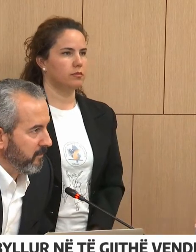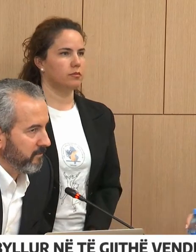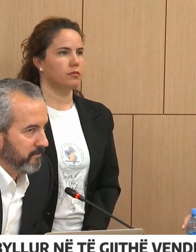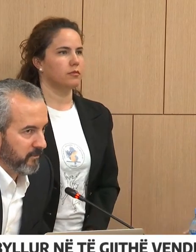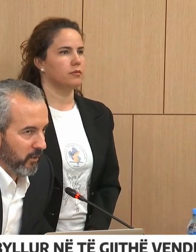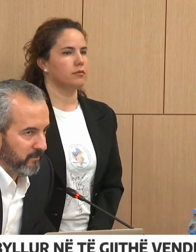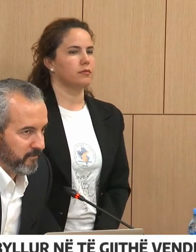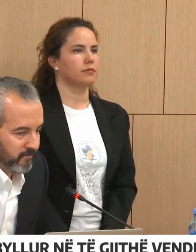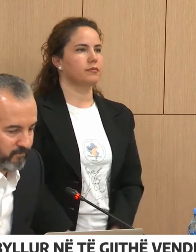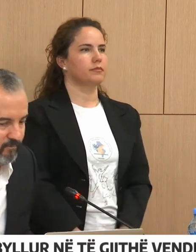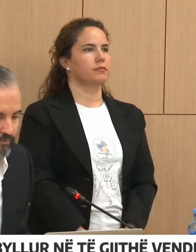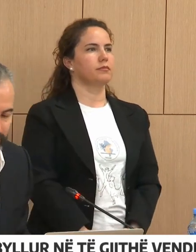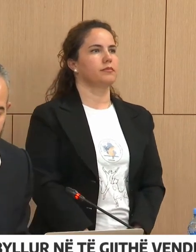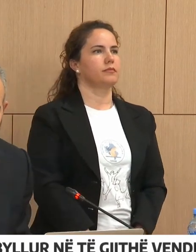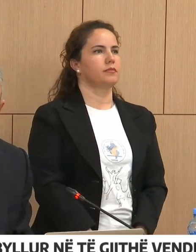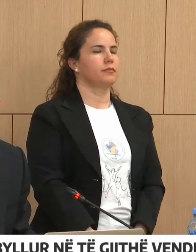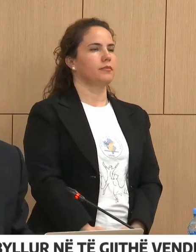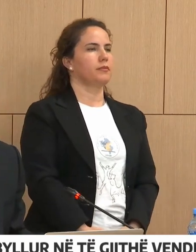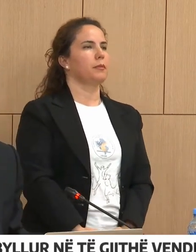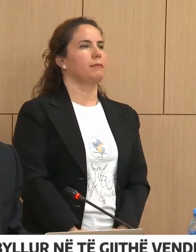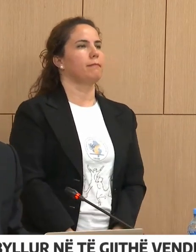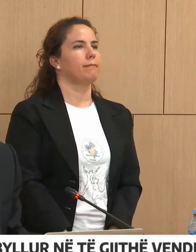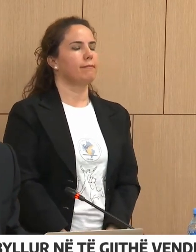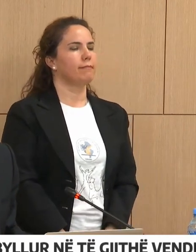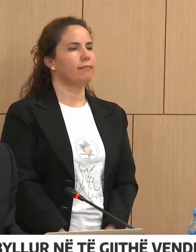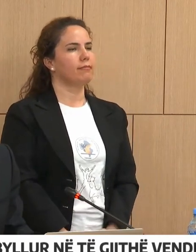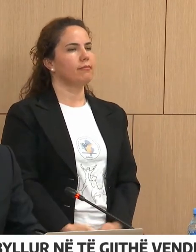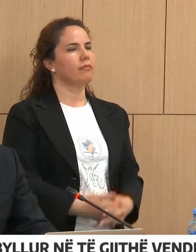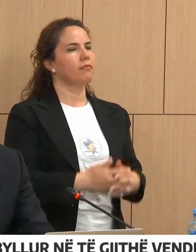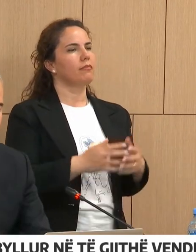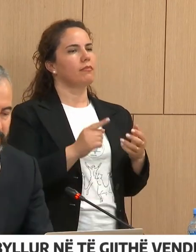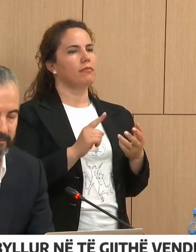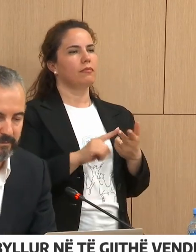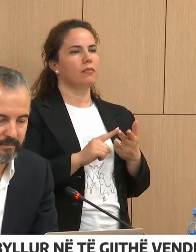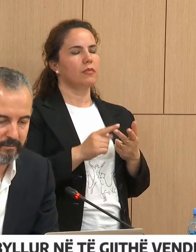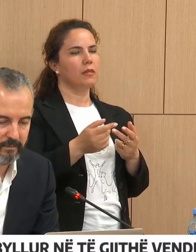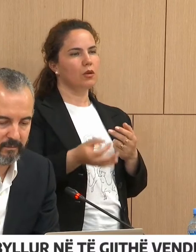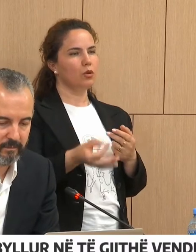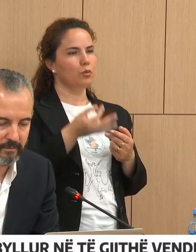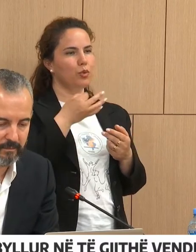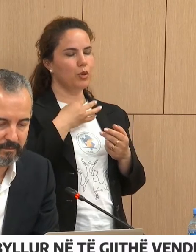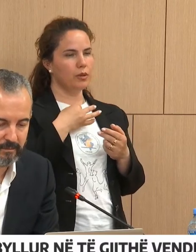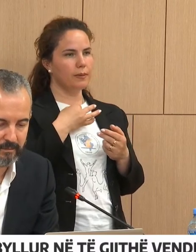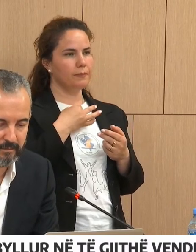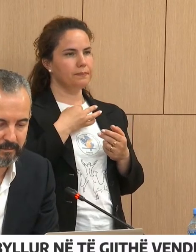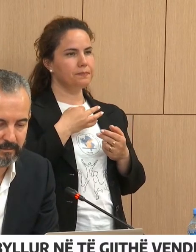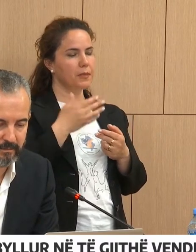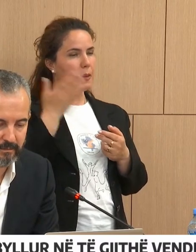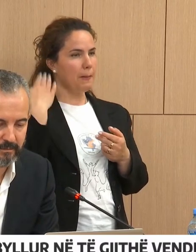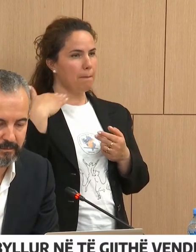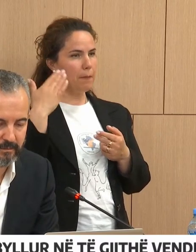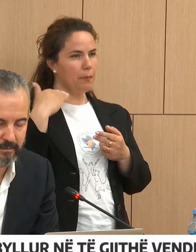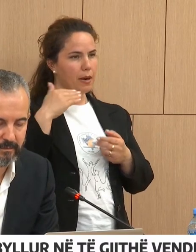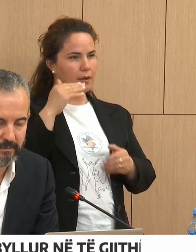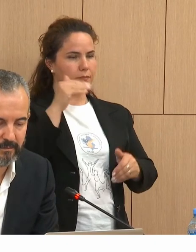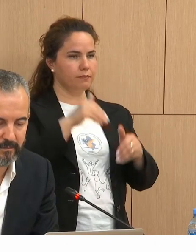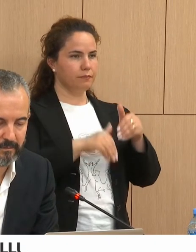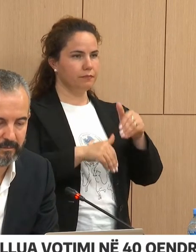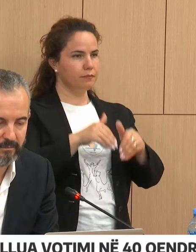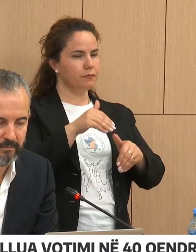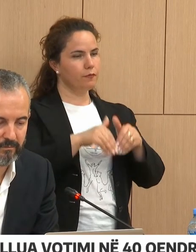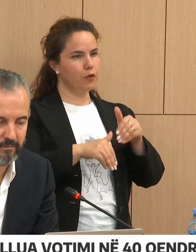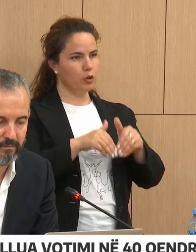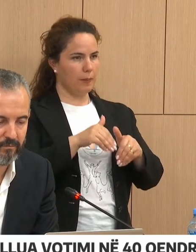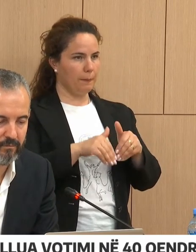mundem do të risil në vëmëndi proceset kaluar as gjithore kur ju keni qënë shume